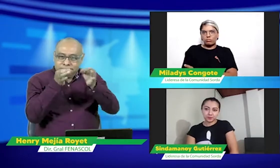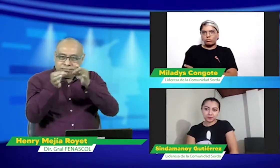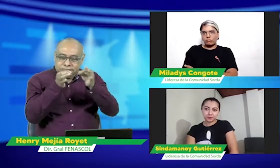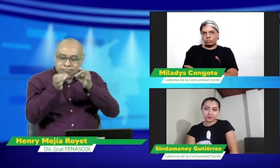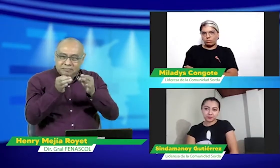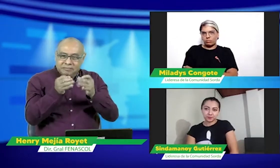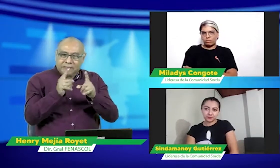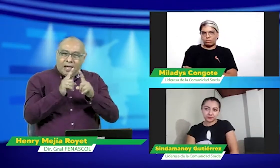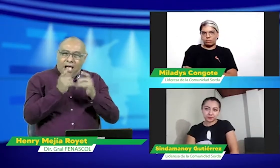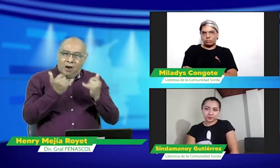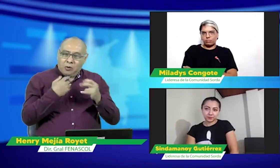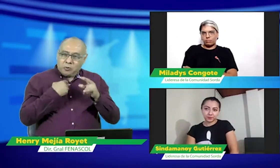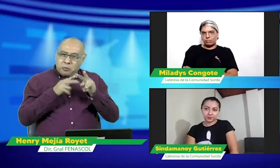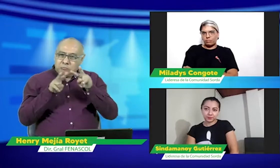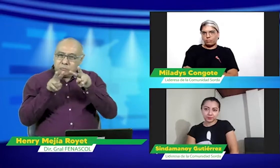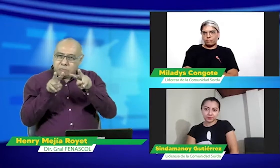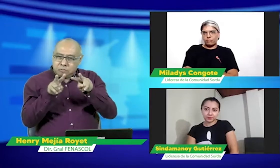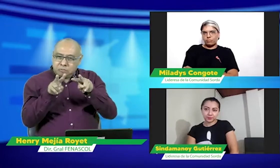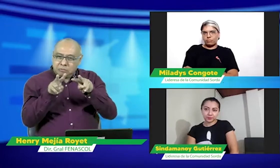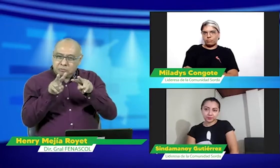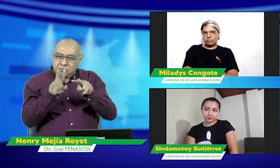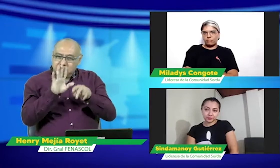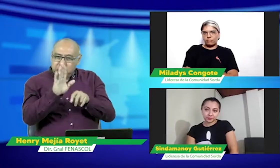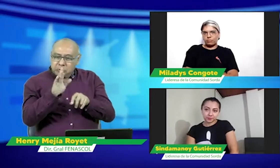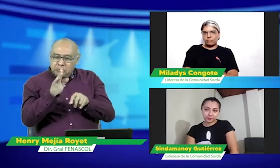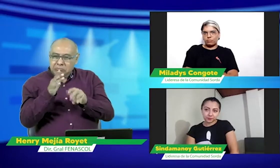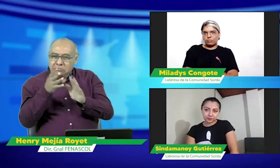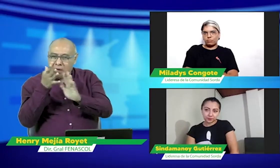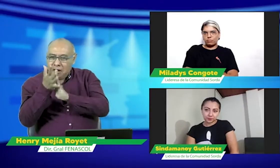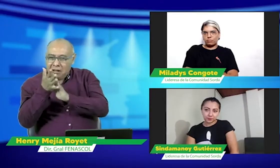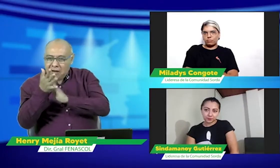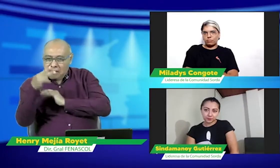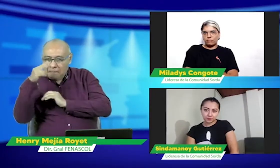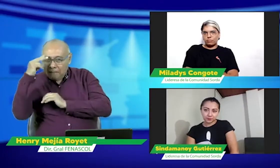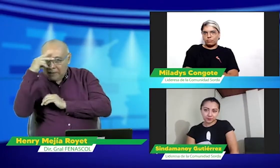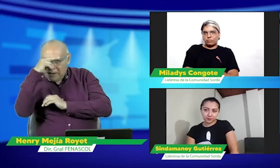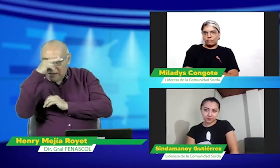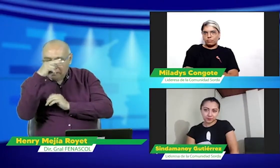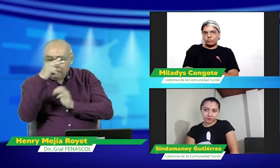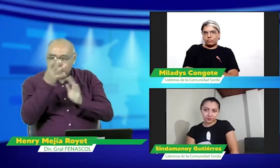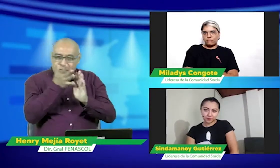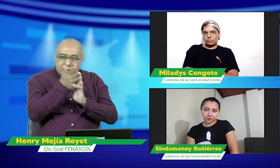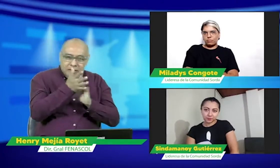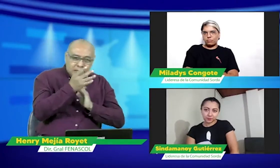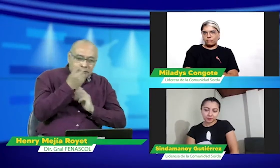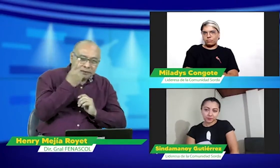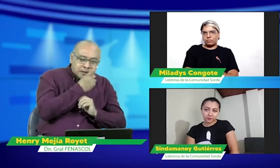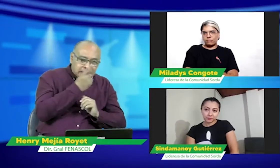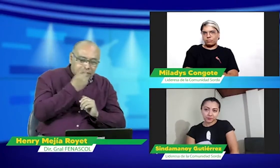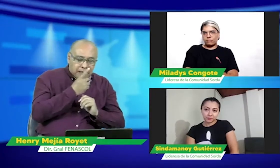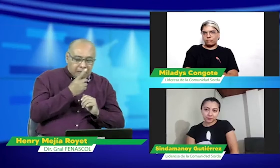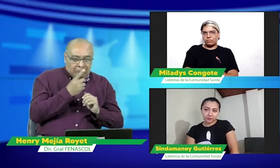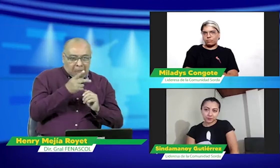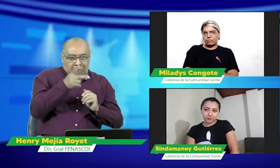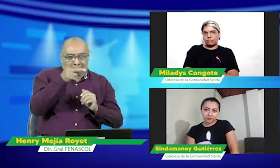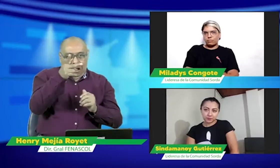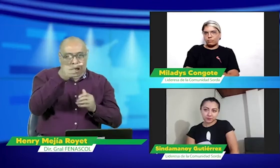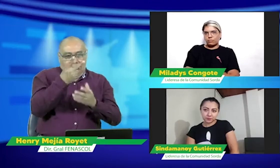y lengua. Bien. Con base en eso que tú cuentas y en lo que ha comentado Milades también,